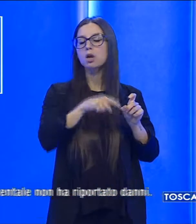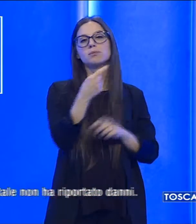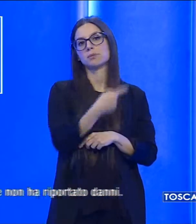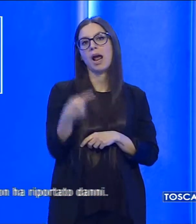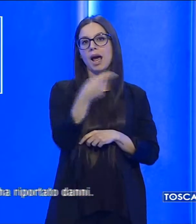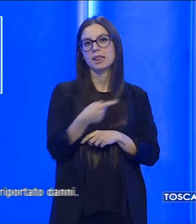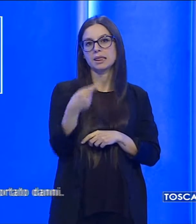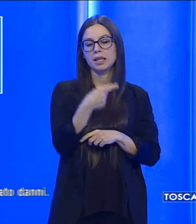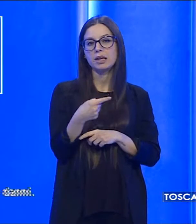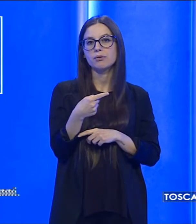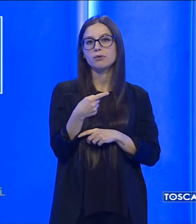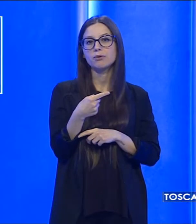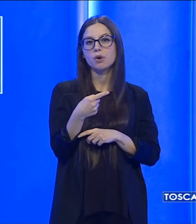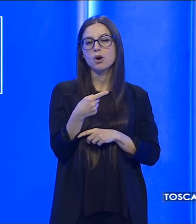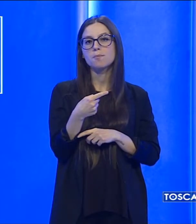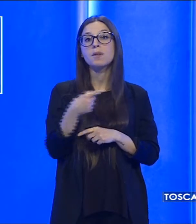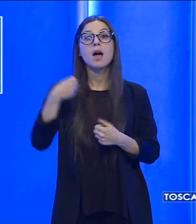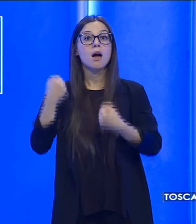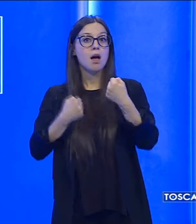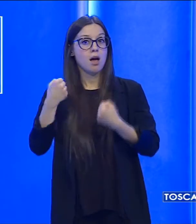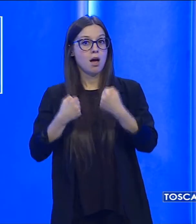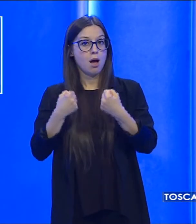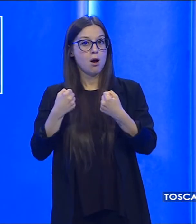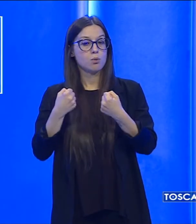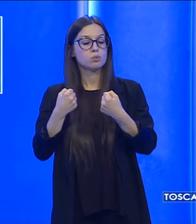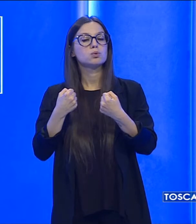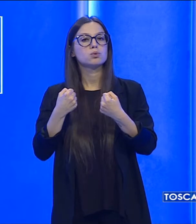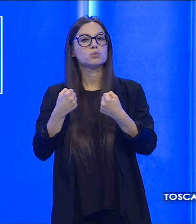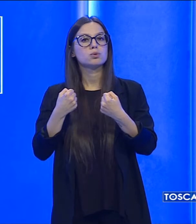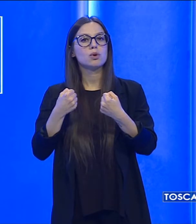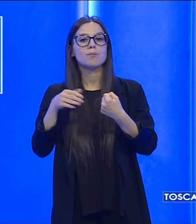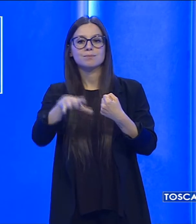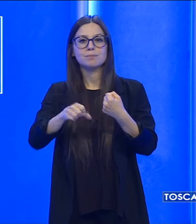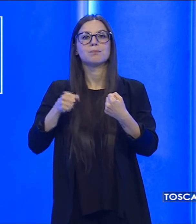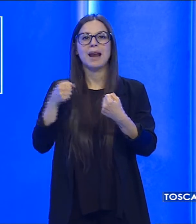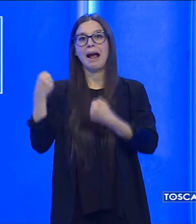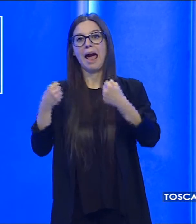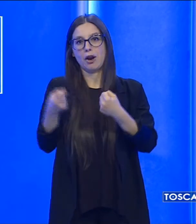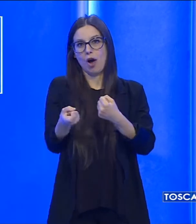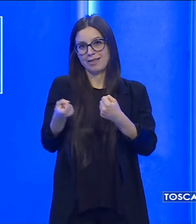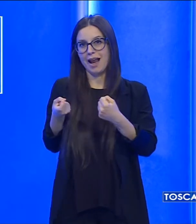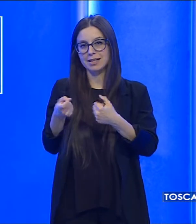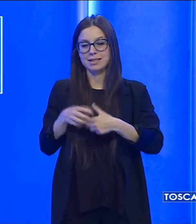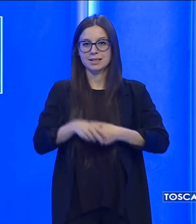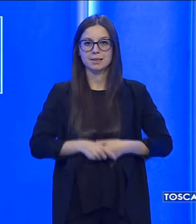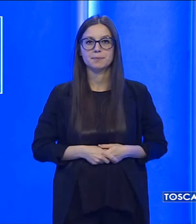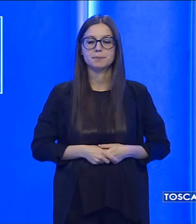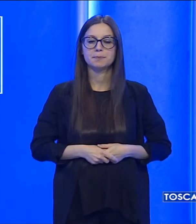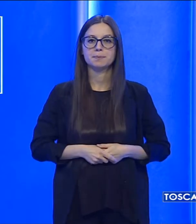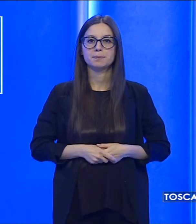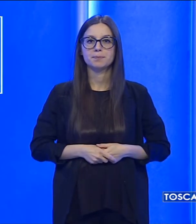negativo, mentre il veicolo è stato rimesso sulla strada con l'intervento di un carro attrezzi.